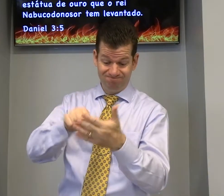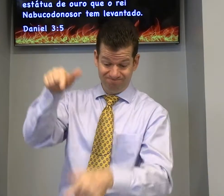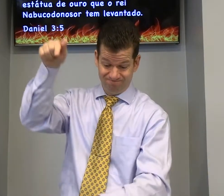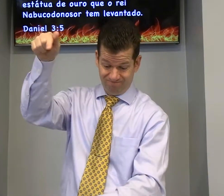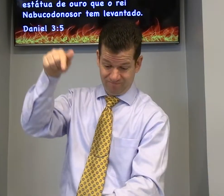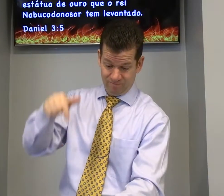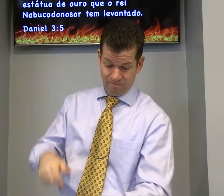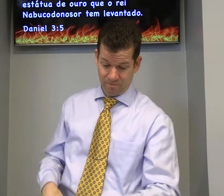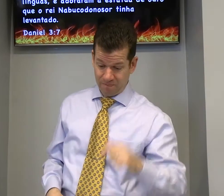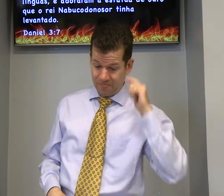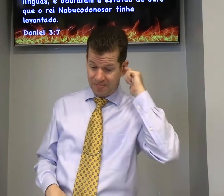Versículo 7